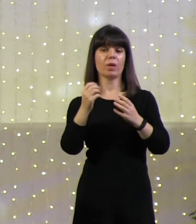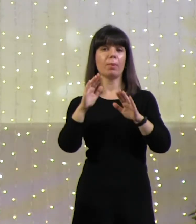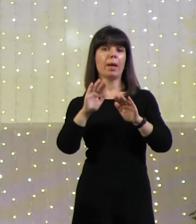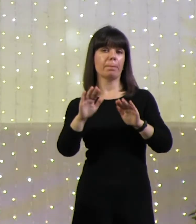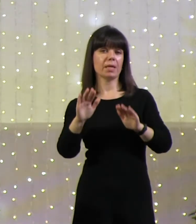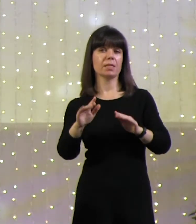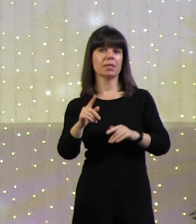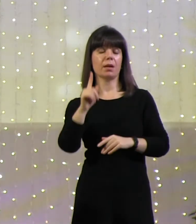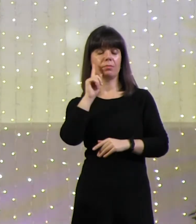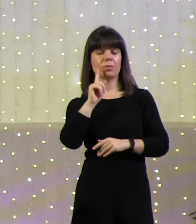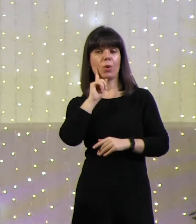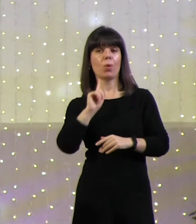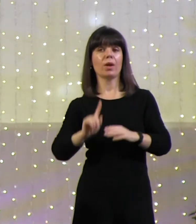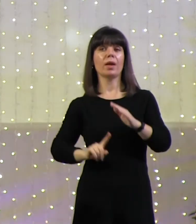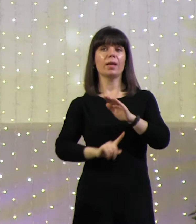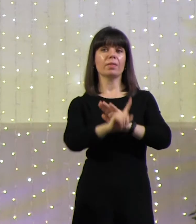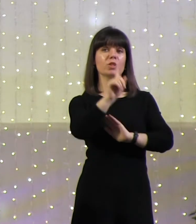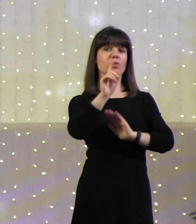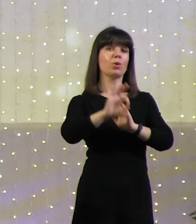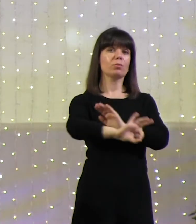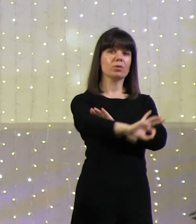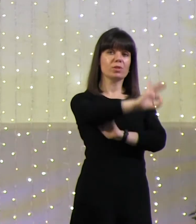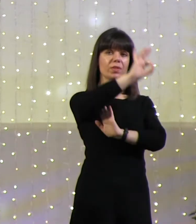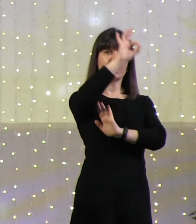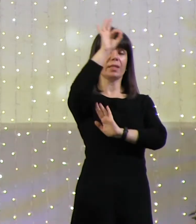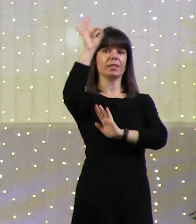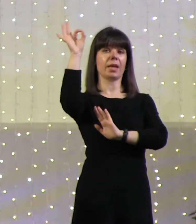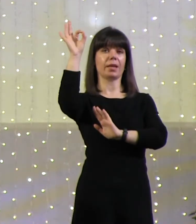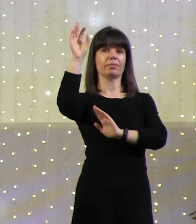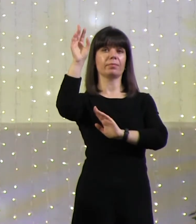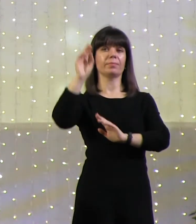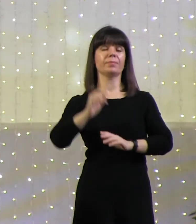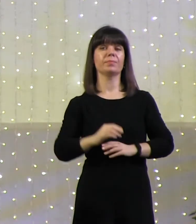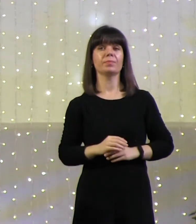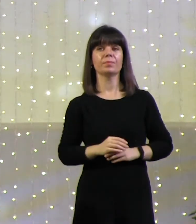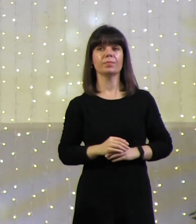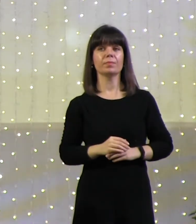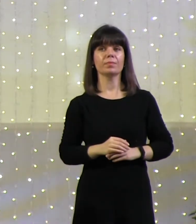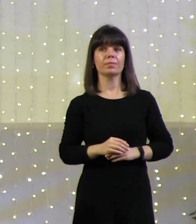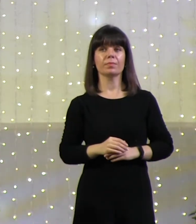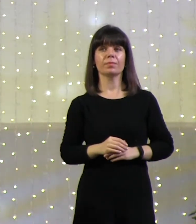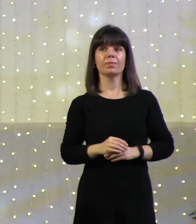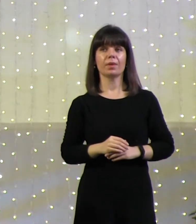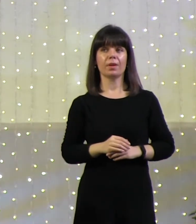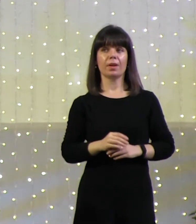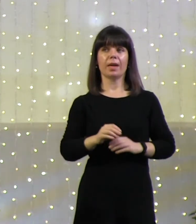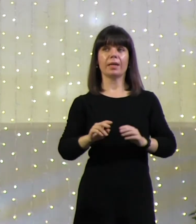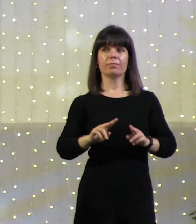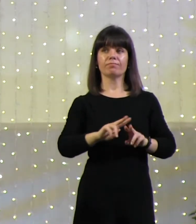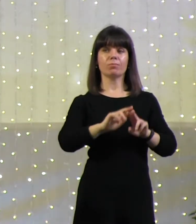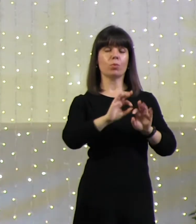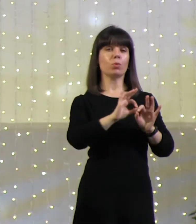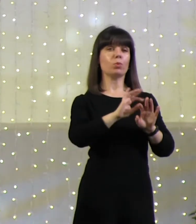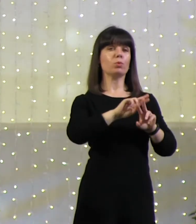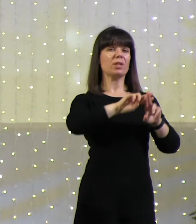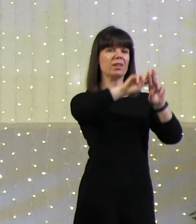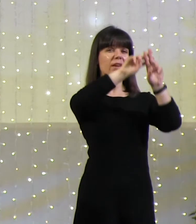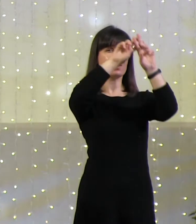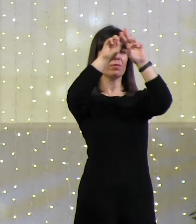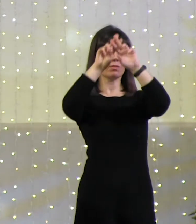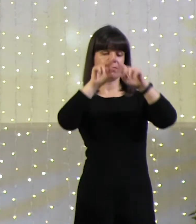начнет рассветать день, и не взойдет утренняя звезда в сердцах ваших.